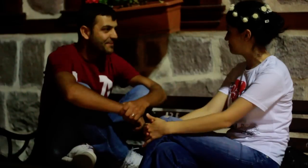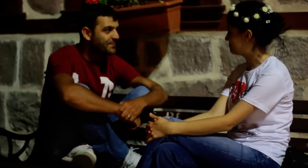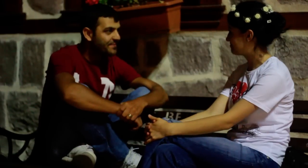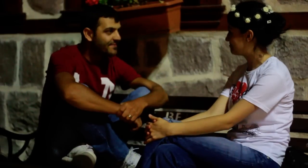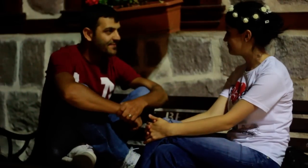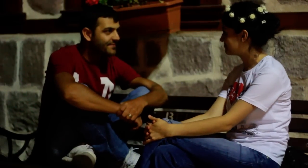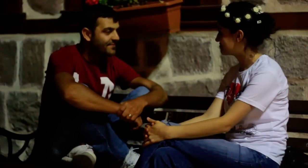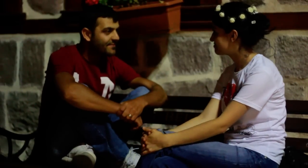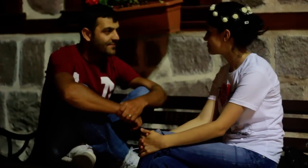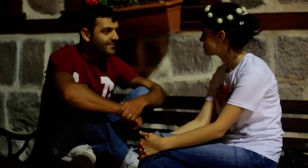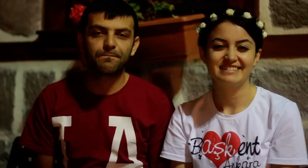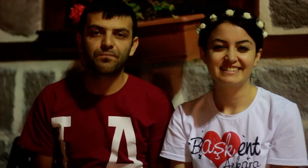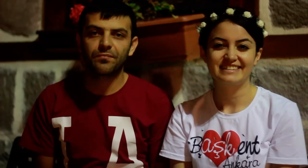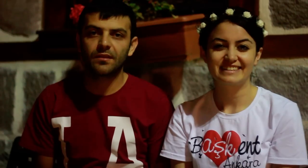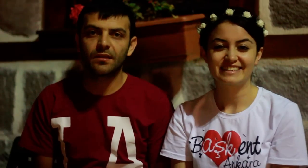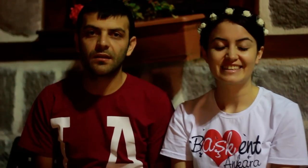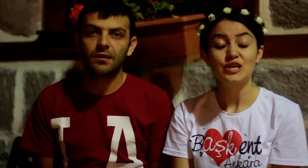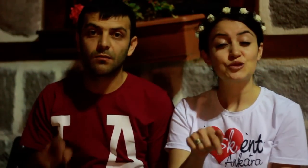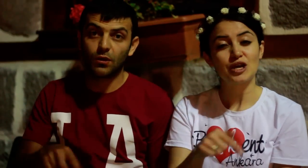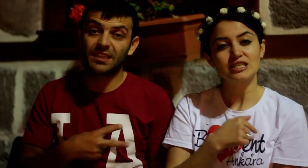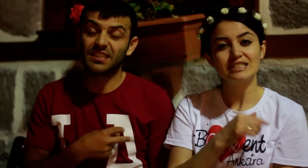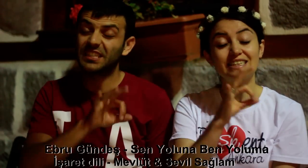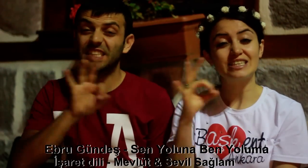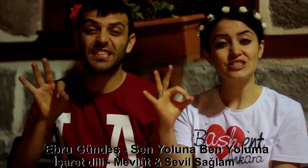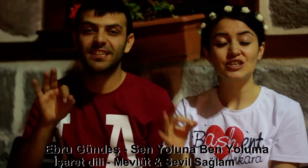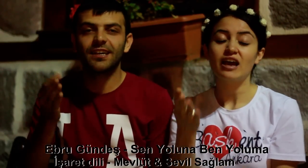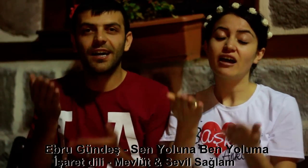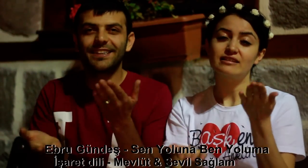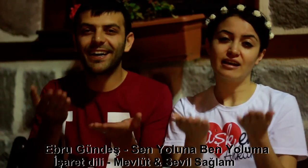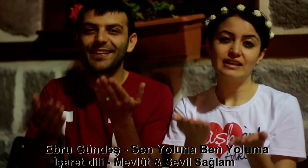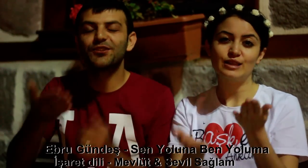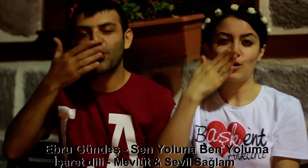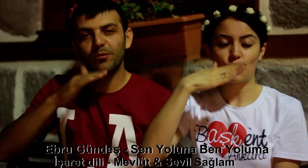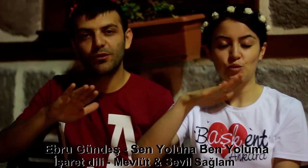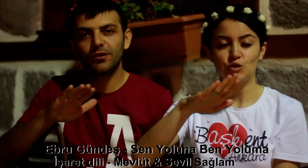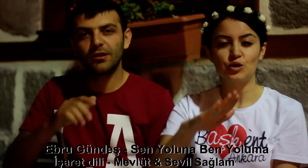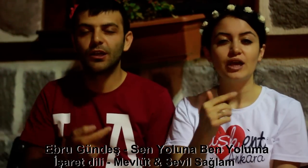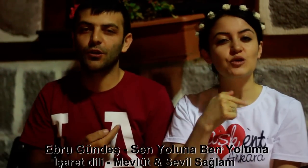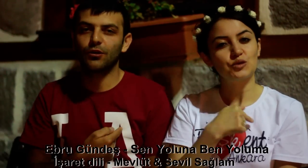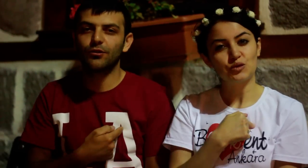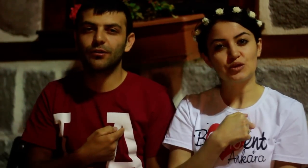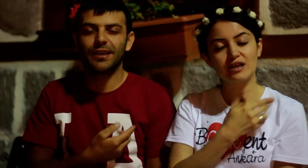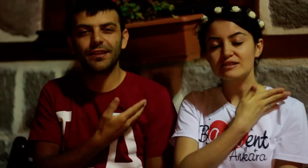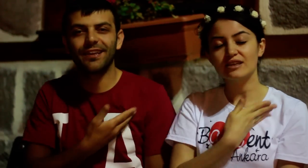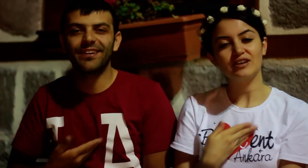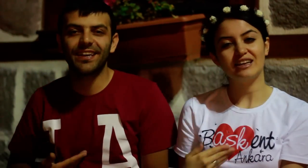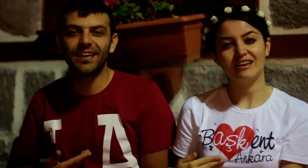Müzik Şu aşkın hiç adaleti yok mu Gönülden sevene